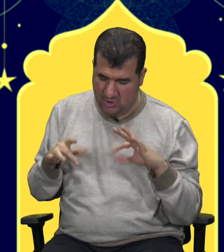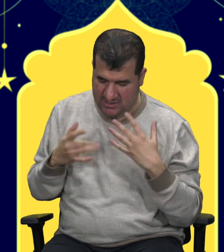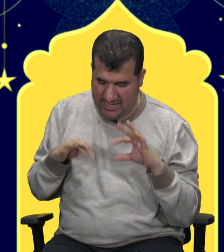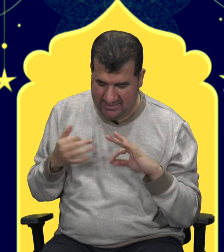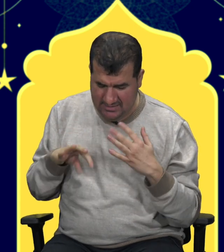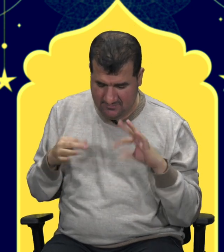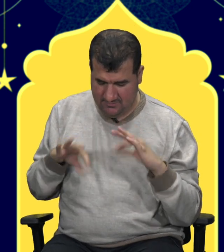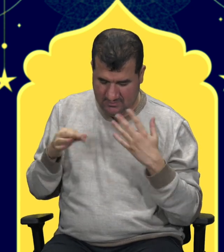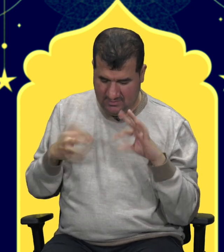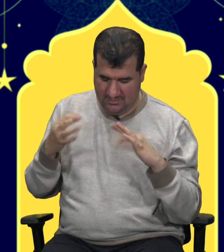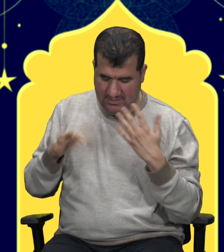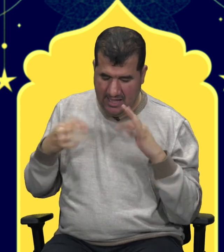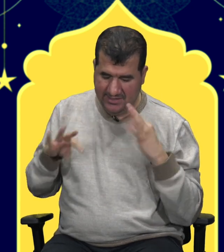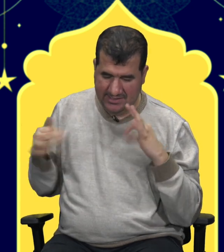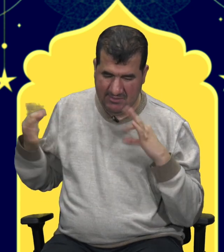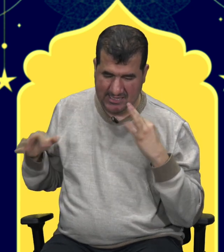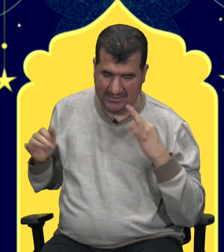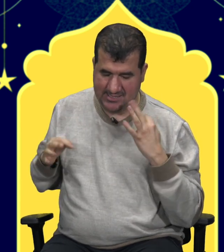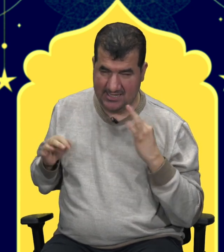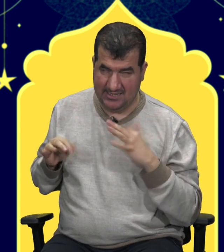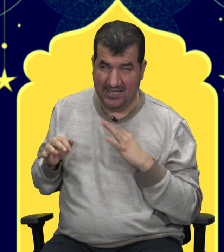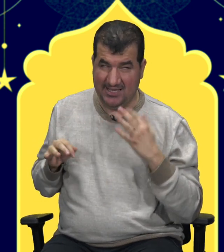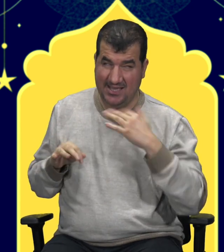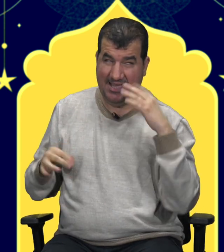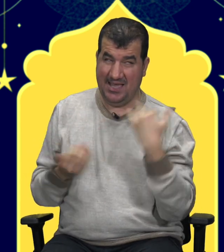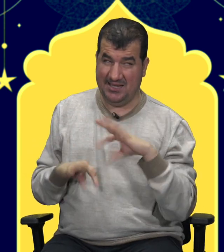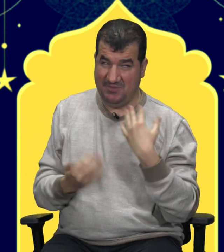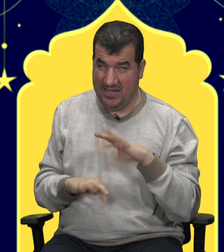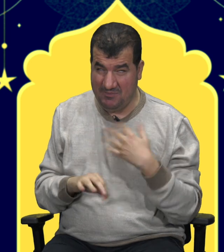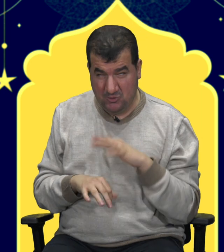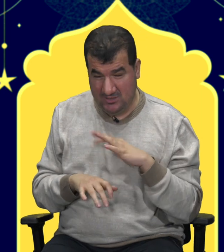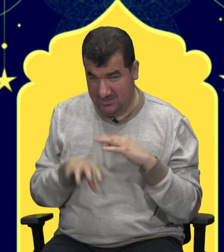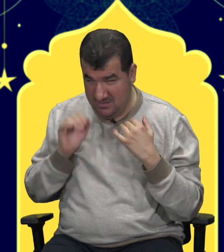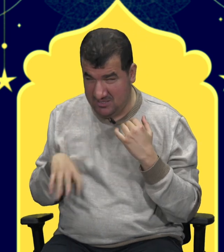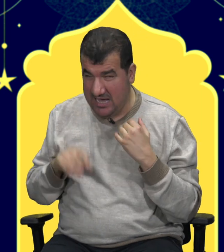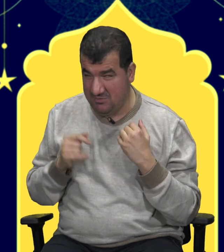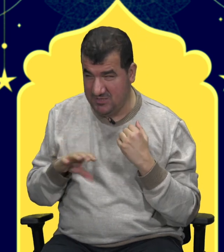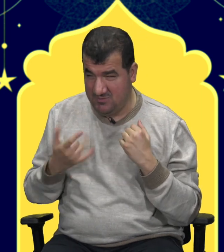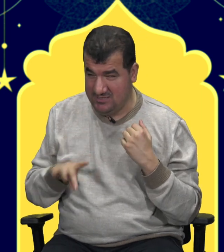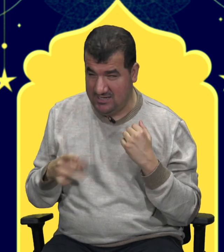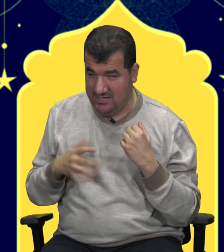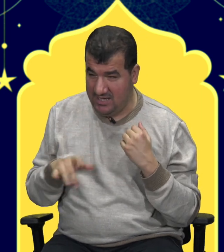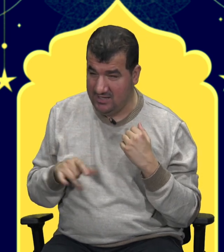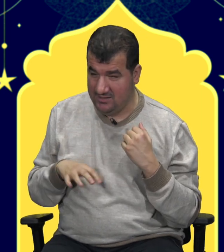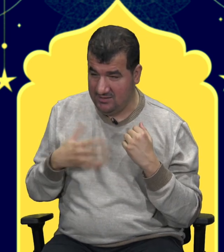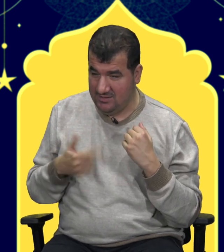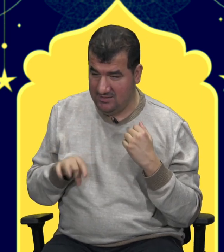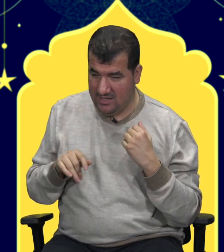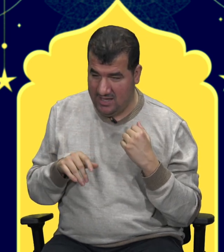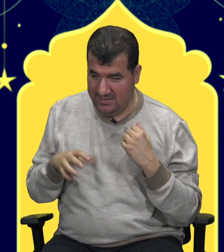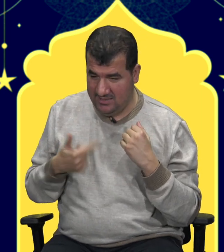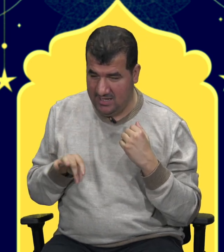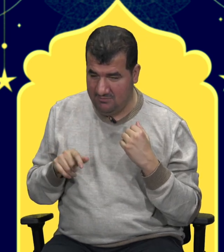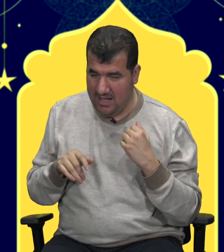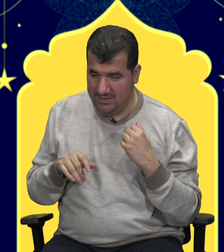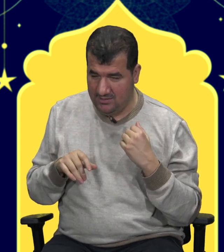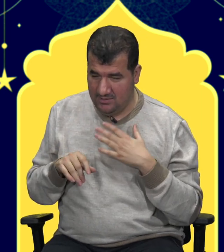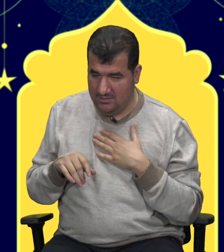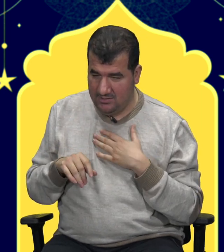geldin. Hoş bulduk. Hayırlı Ramazanlar sana da. Aynen beraber söyledik demek ki kalbimiz bir senle ya. Evet. Aynen yani my... Tek yürek iki